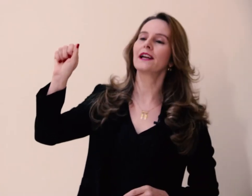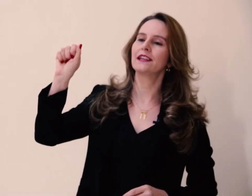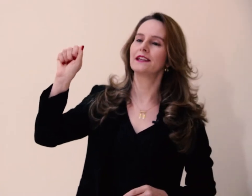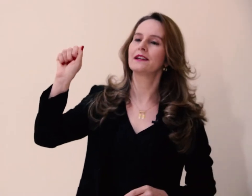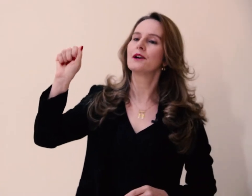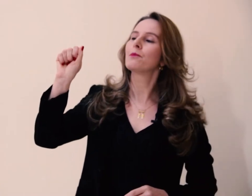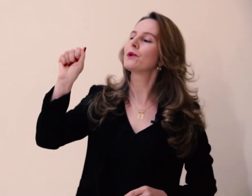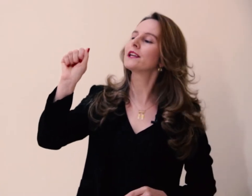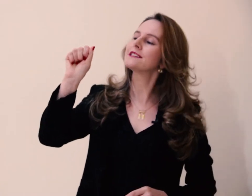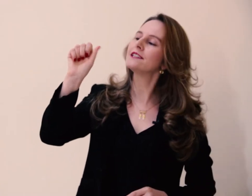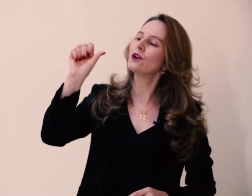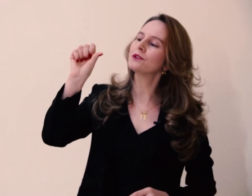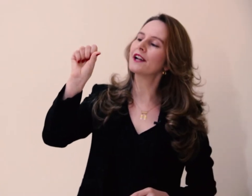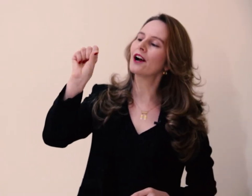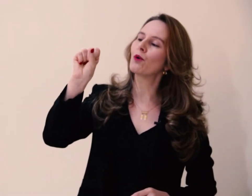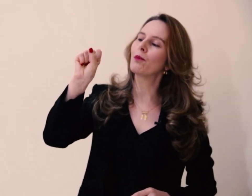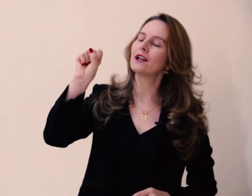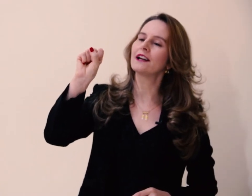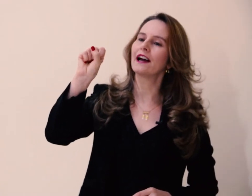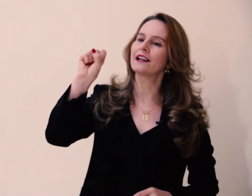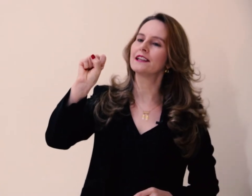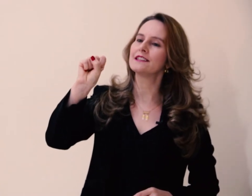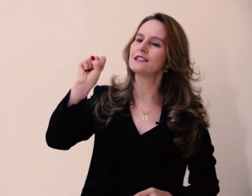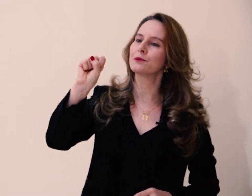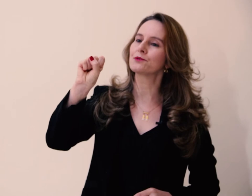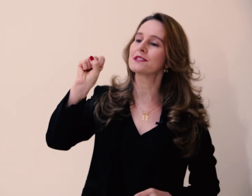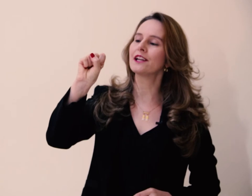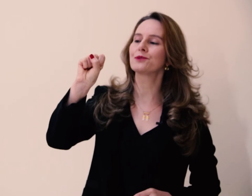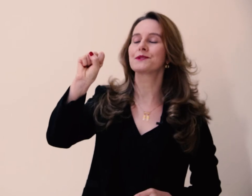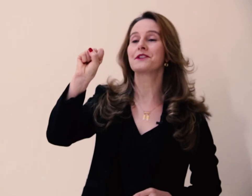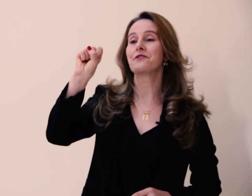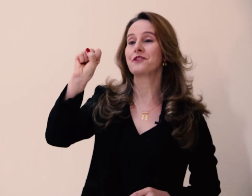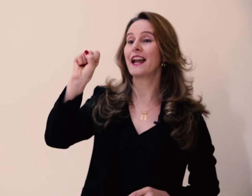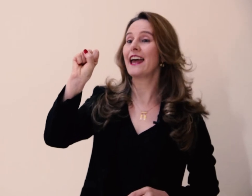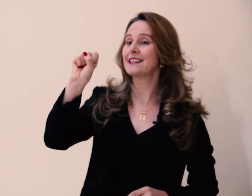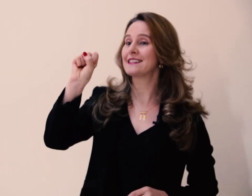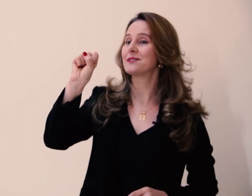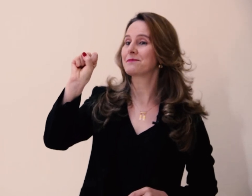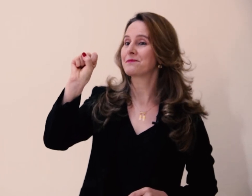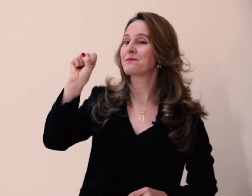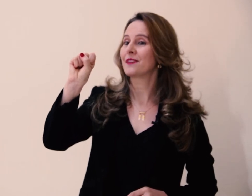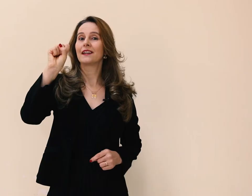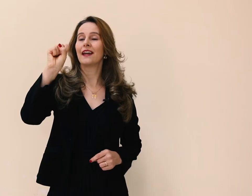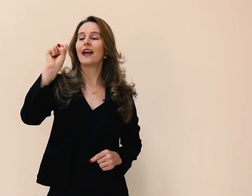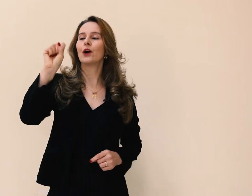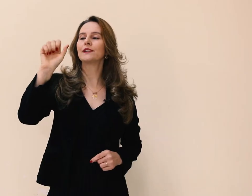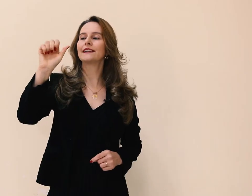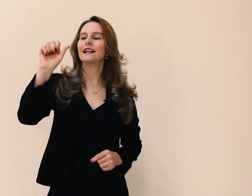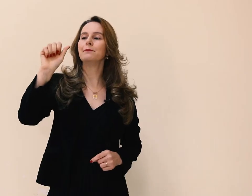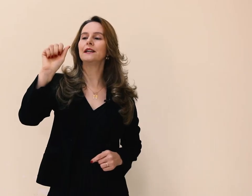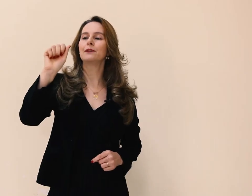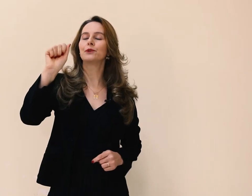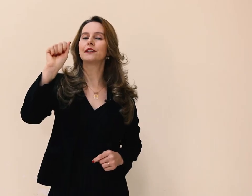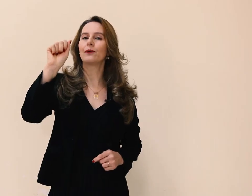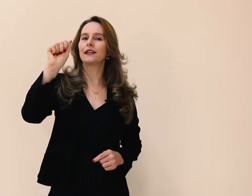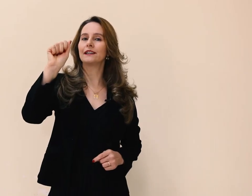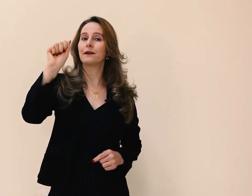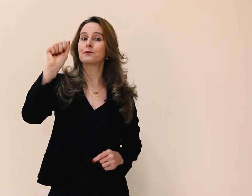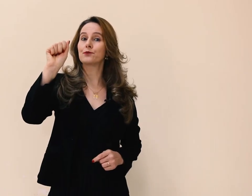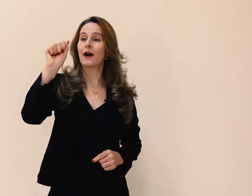aqui, porque se eu trago o polegar aqui em cima dos dedos, vira S, né? É um detalhe mínimo. Então, aqui temos o